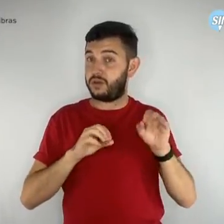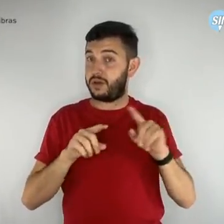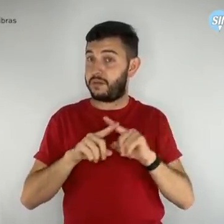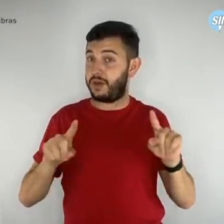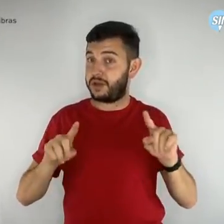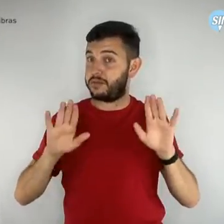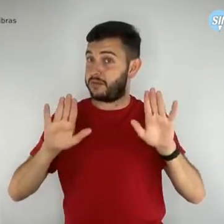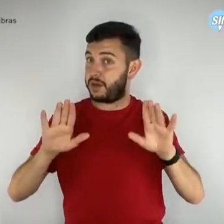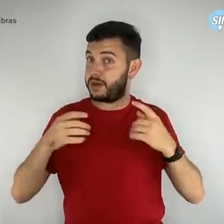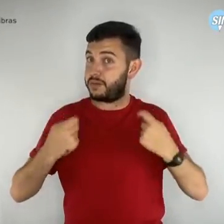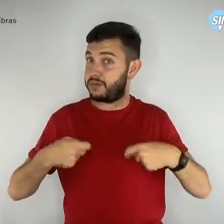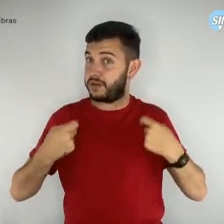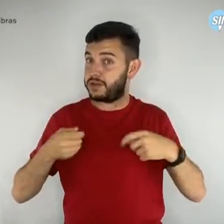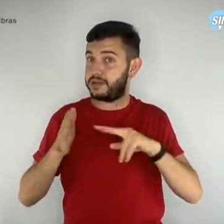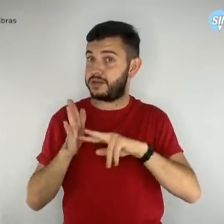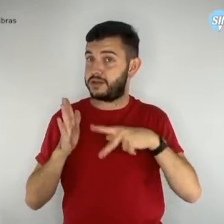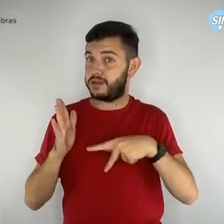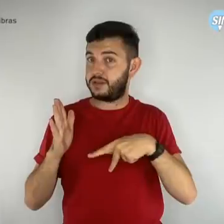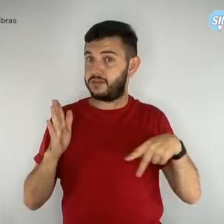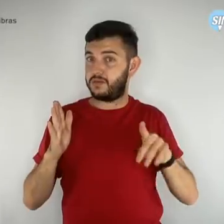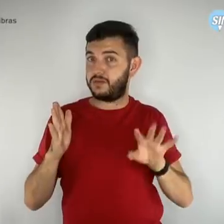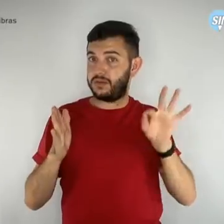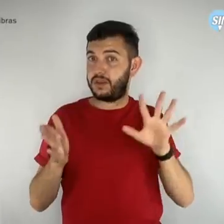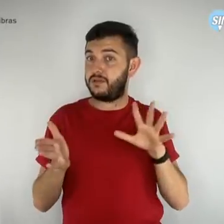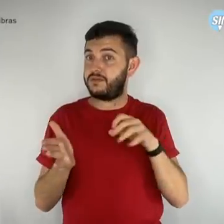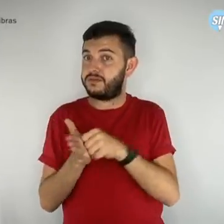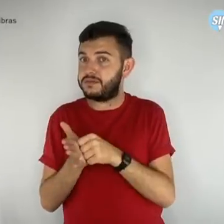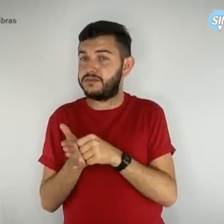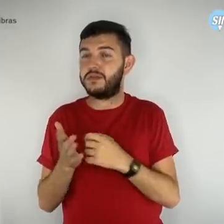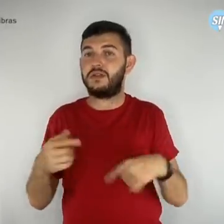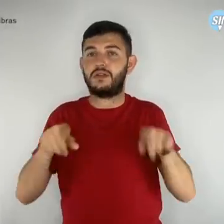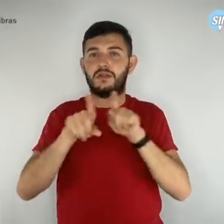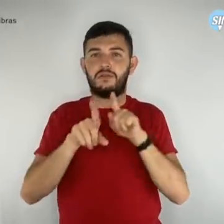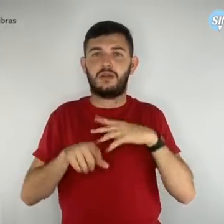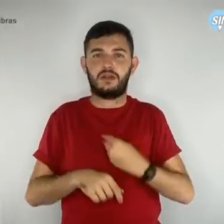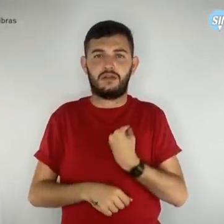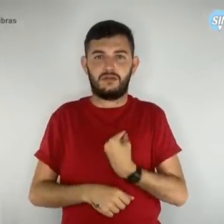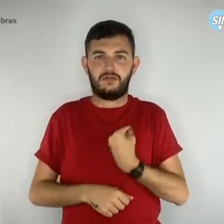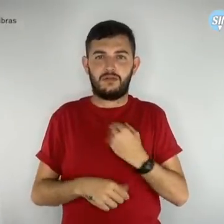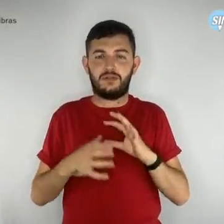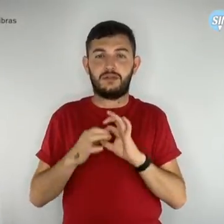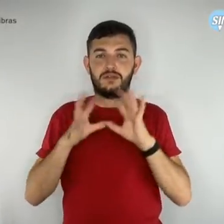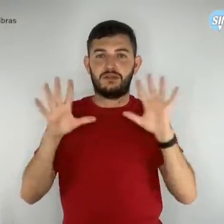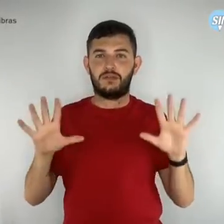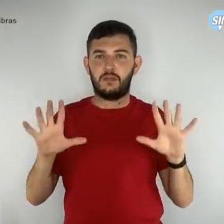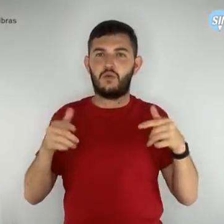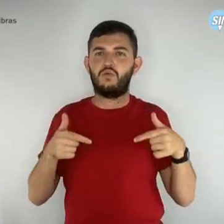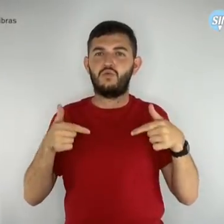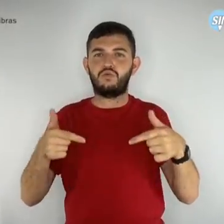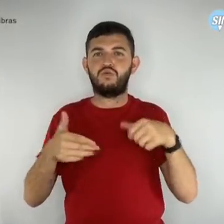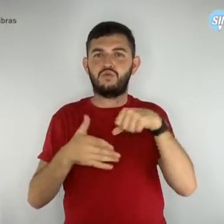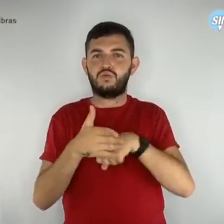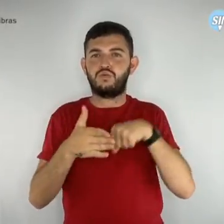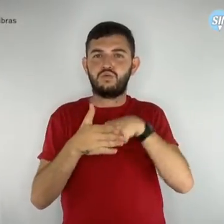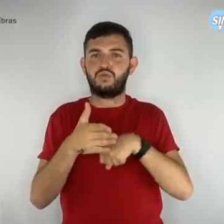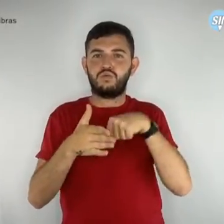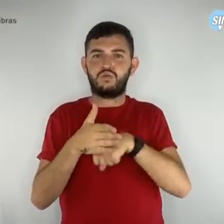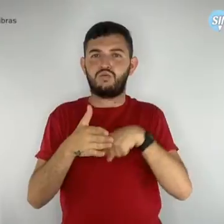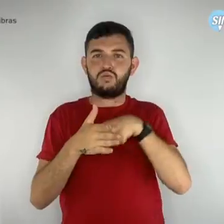sindicalizados no SimproDF e estejam dispostos à luta. Essa organização é